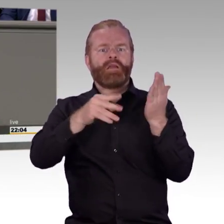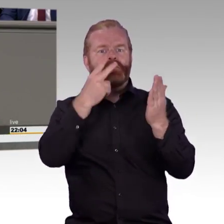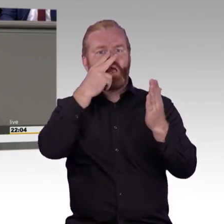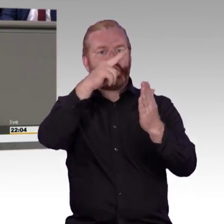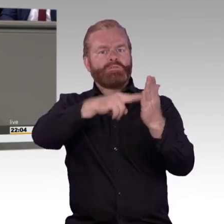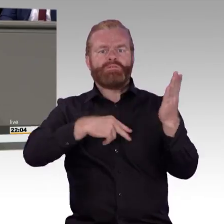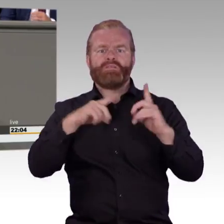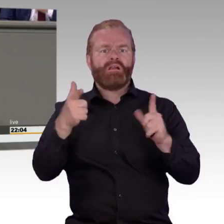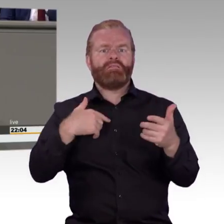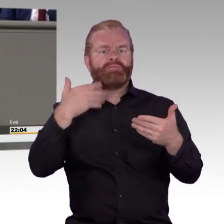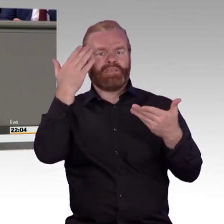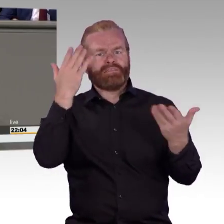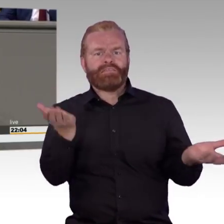der hier zumindest sonntags immer alle reden?